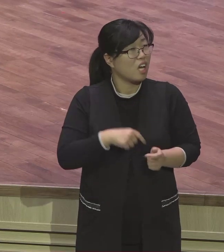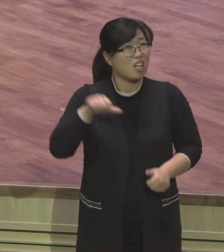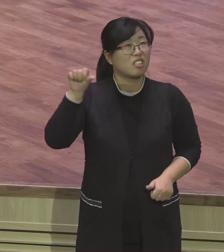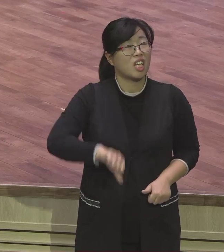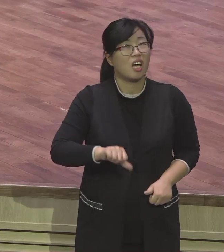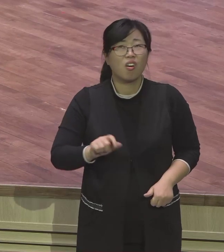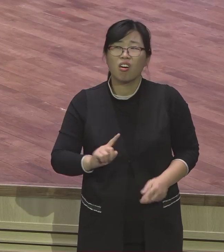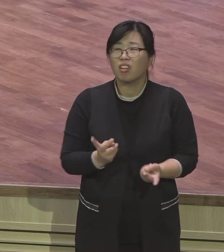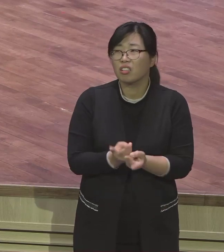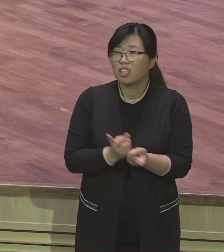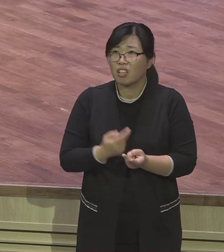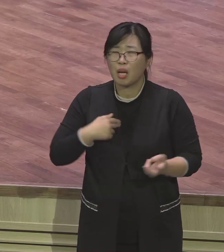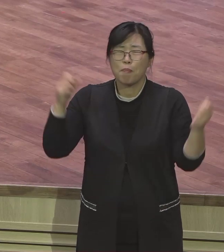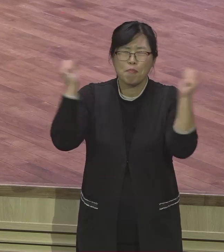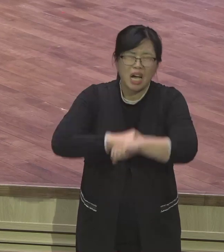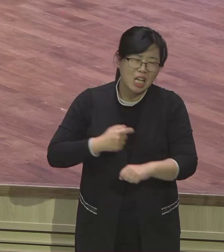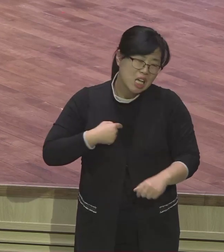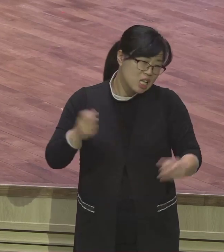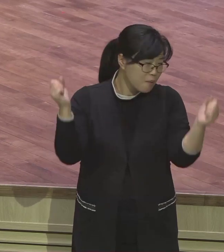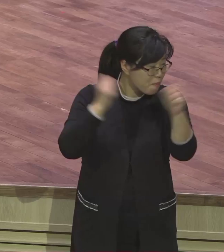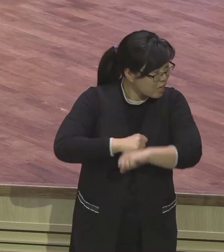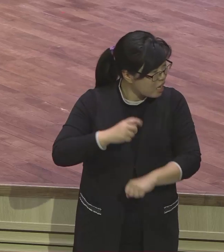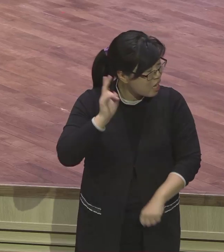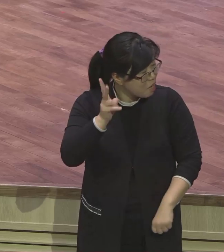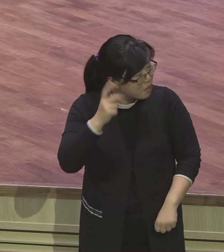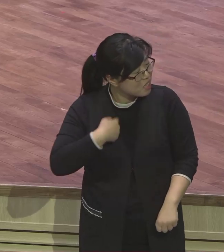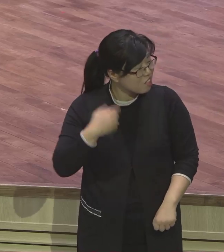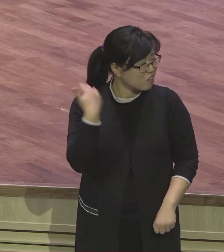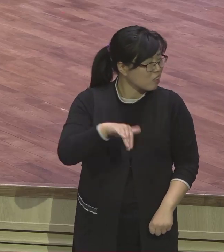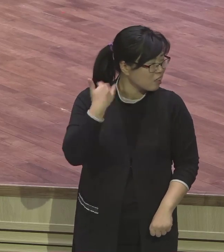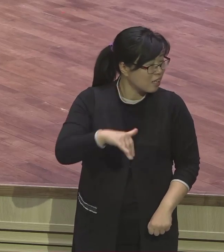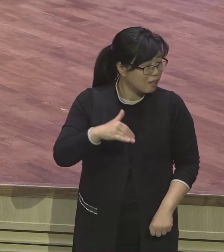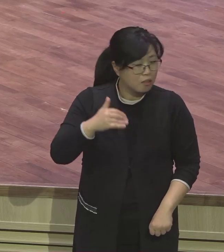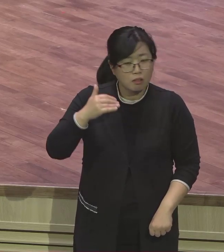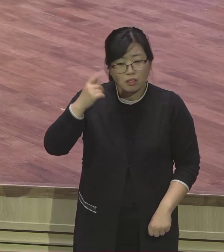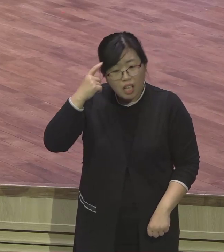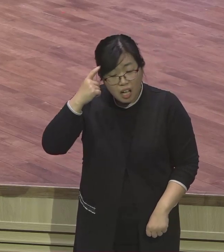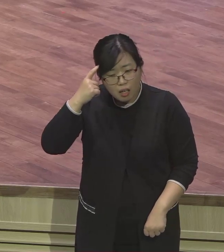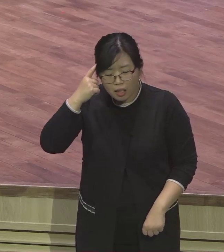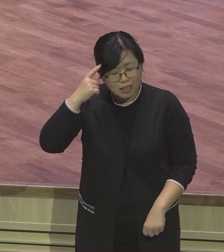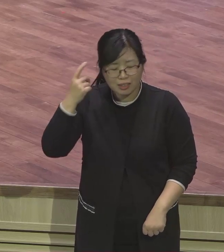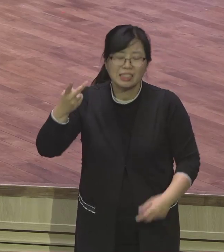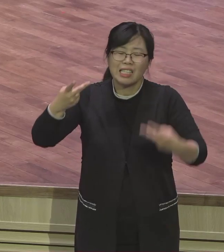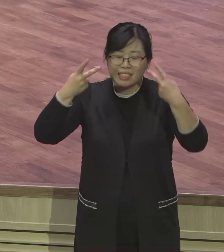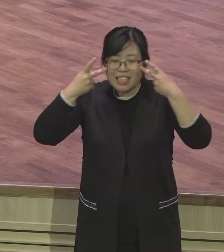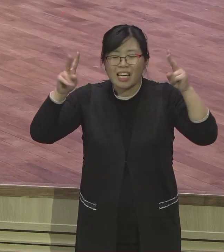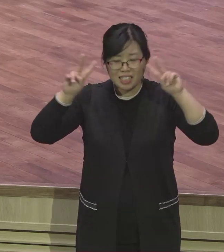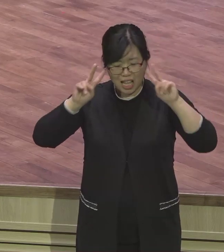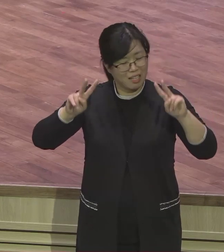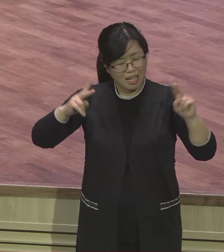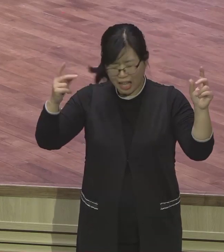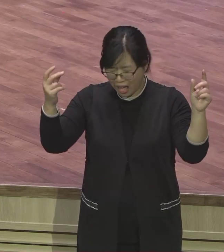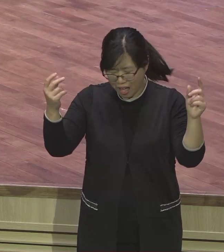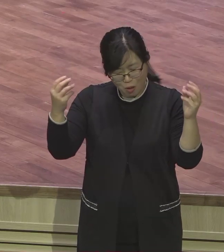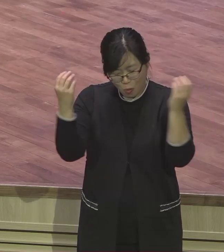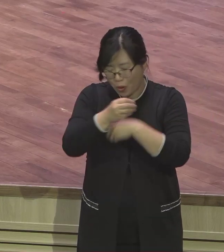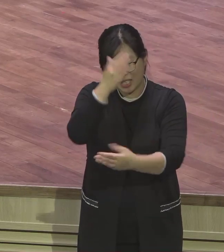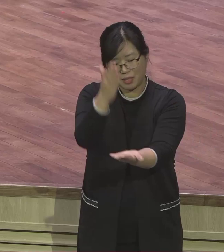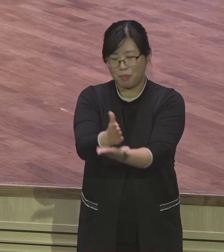같습니까 중국 같습니까 아니에요 미래와 희망이 그 속에 있어요 그 별이